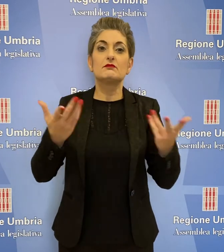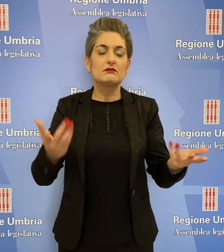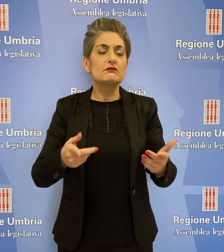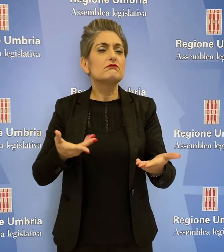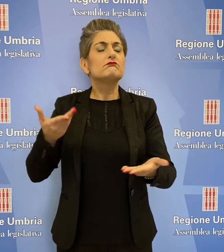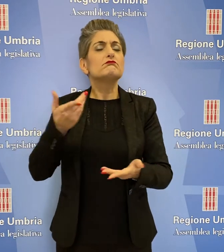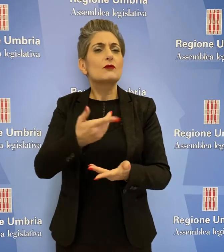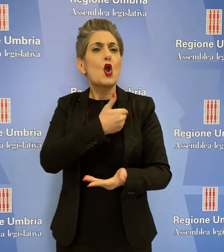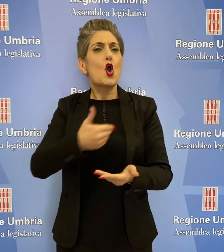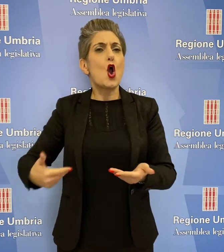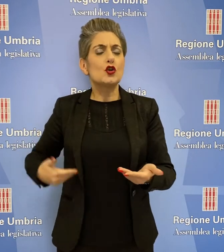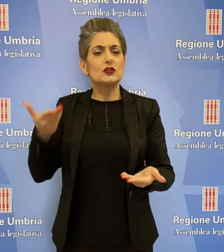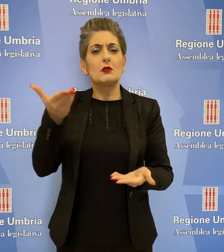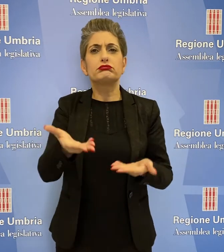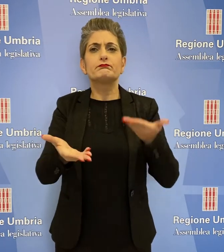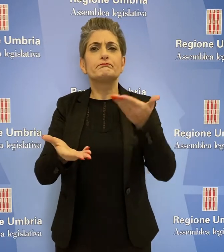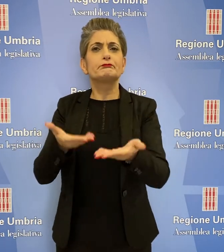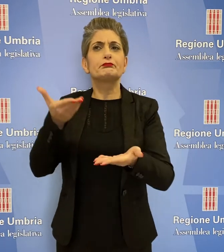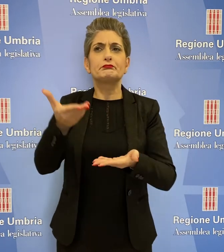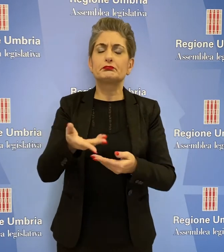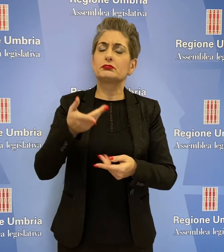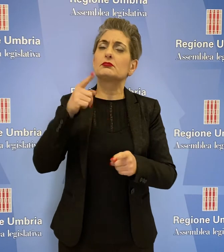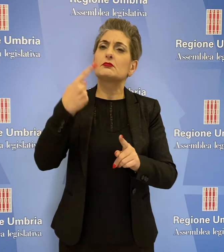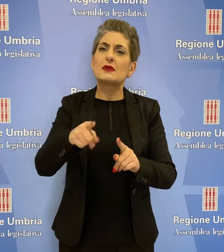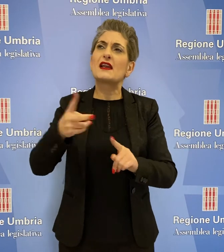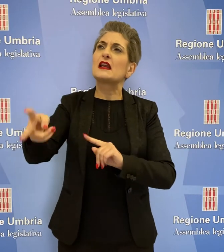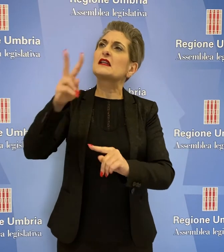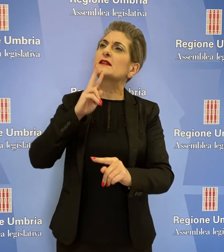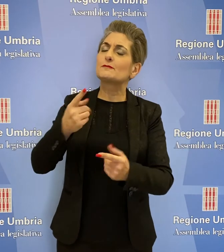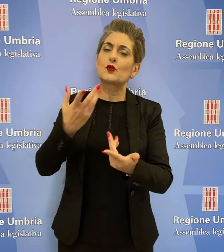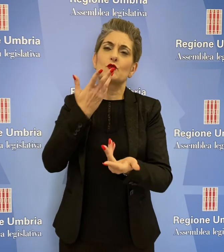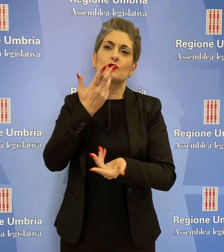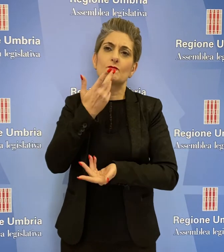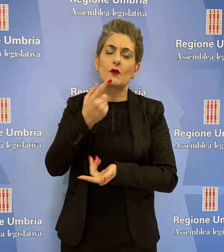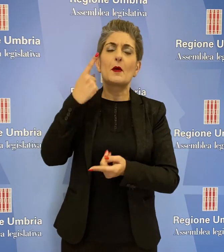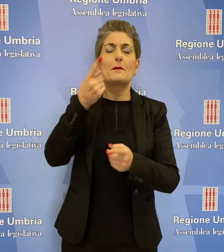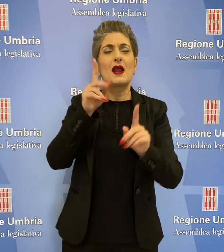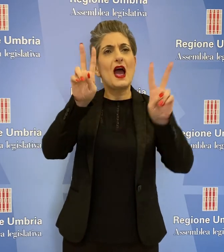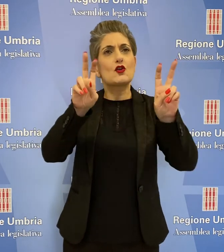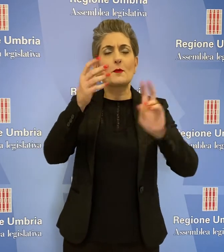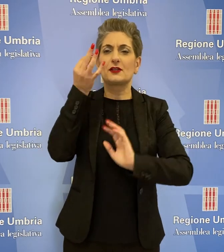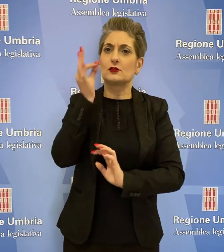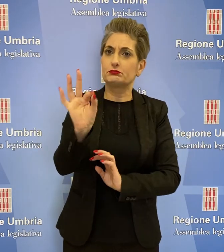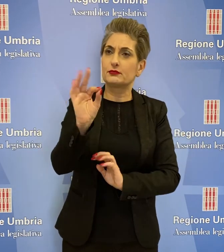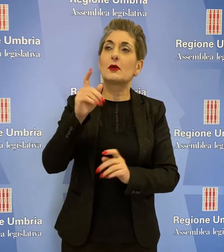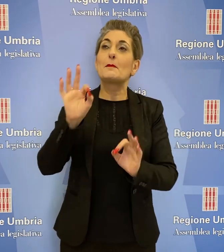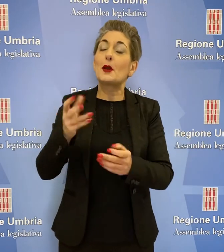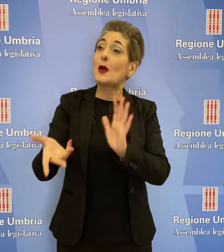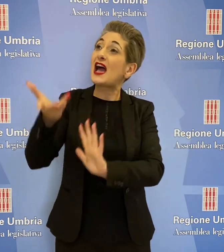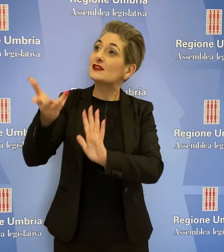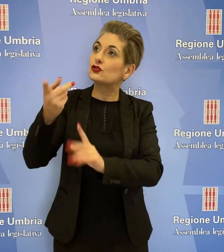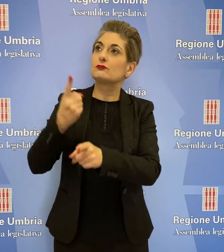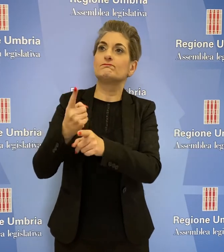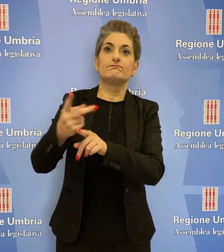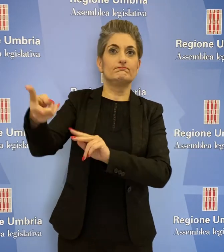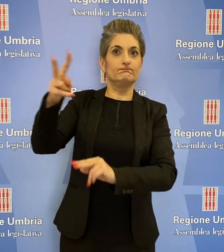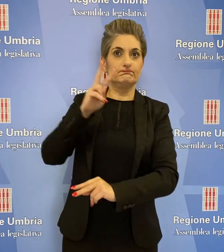presentate dai consiglieri per avere risposte su questioni specifiche da parte degli assessori